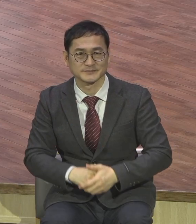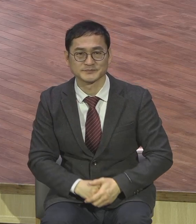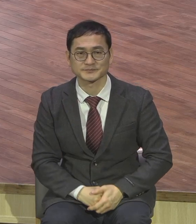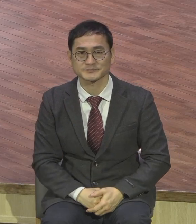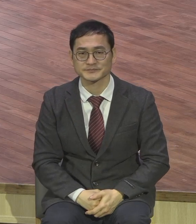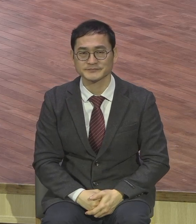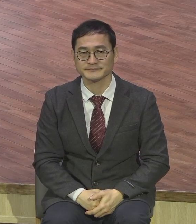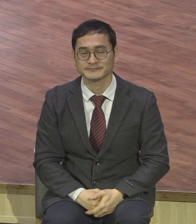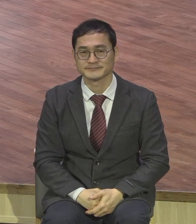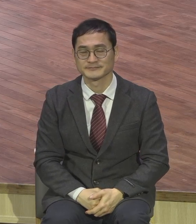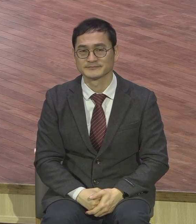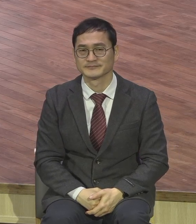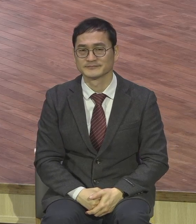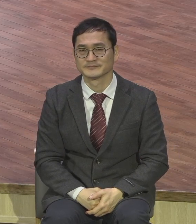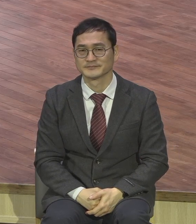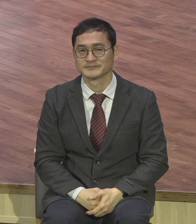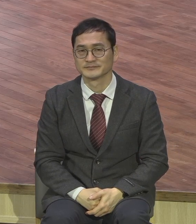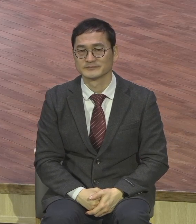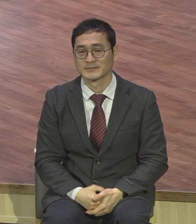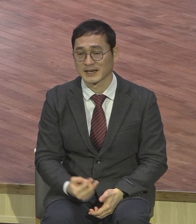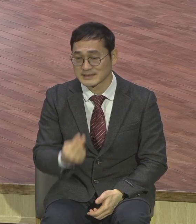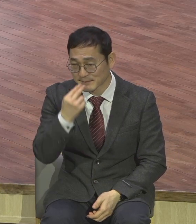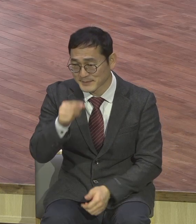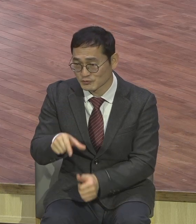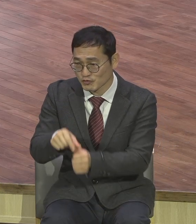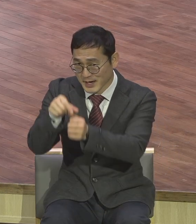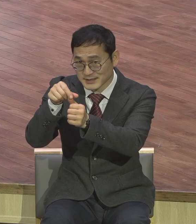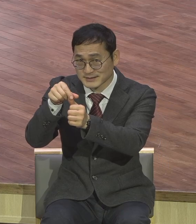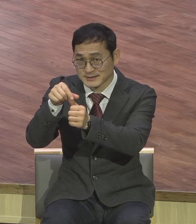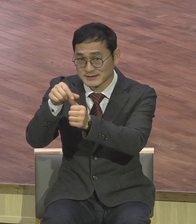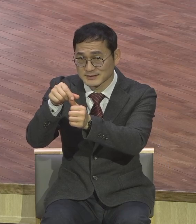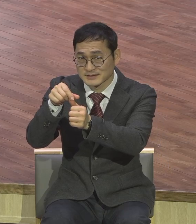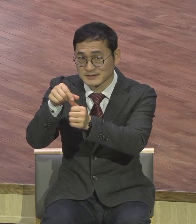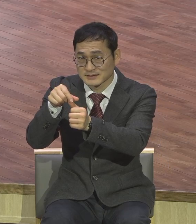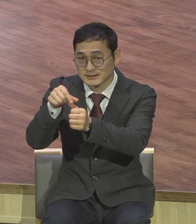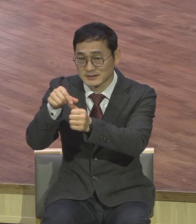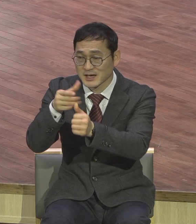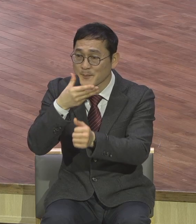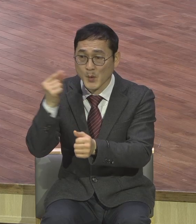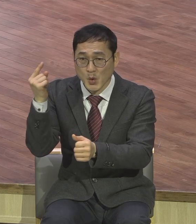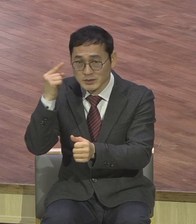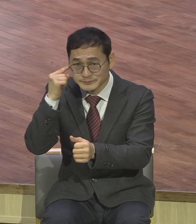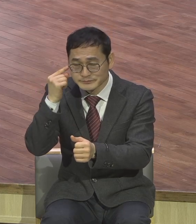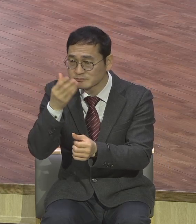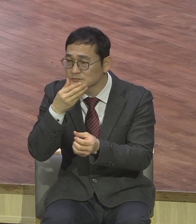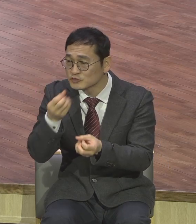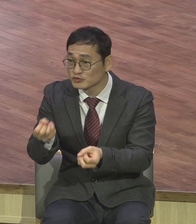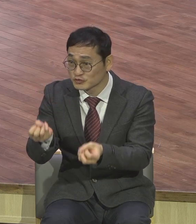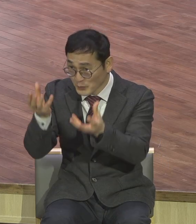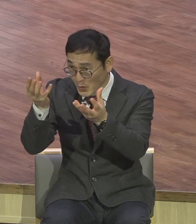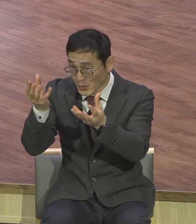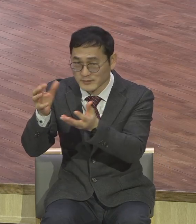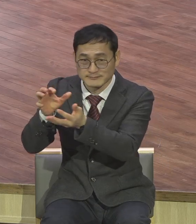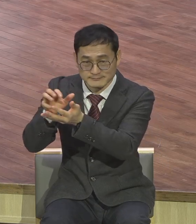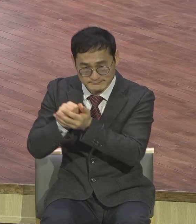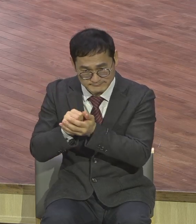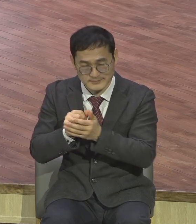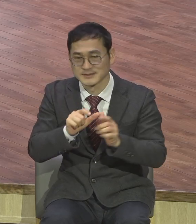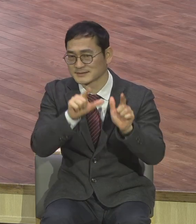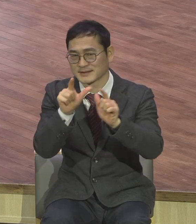생명 살리는 보험운동의 축복을 누리라 생명 살리는 축복 예수가 그리스도 내